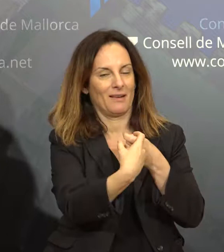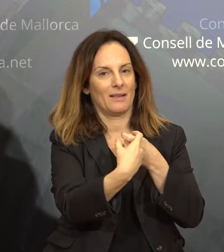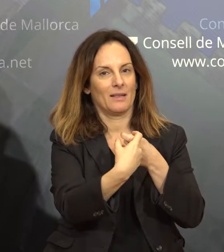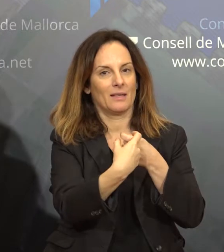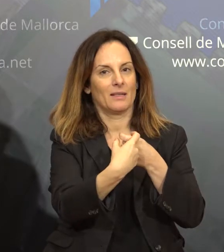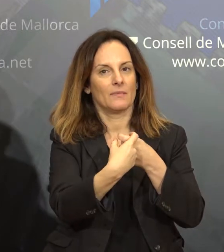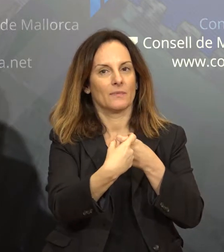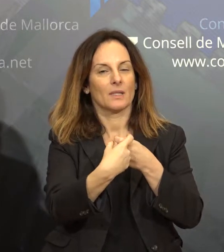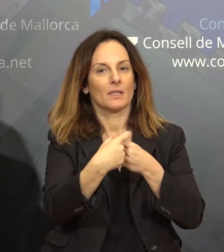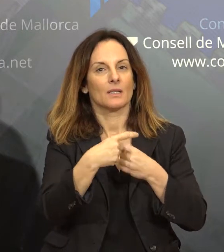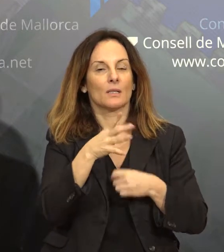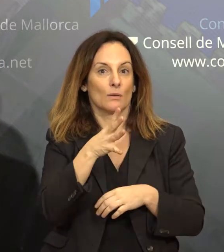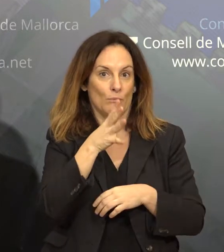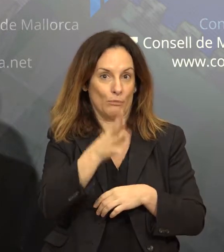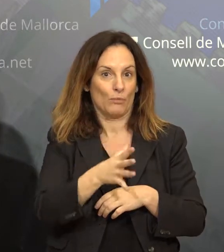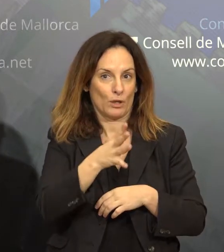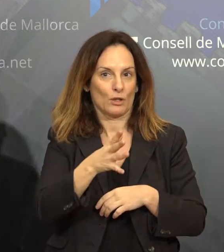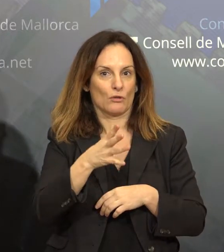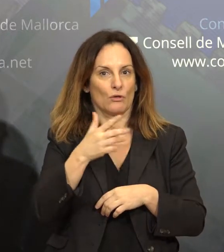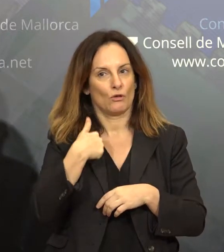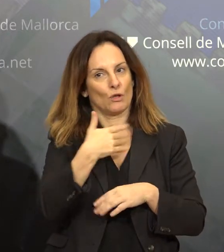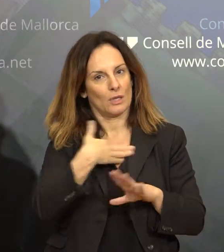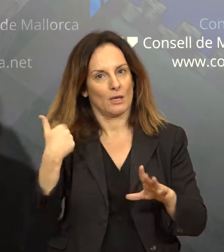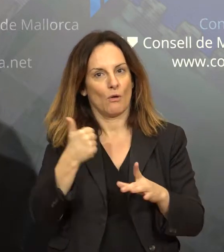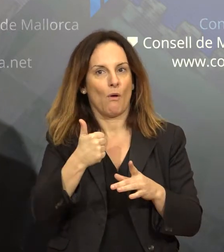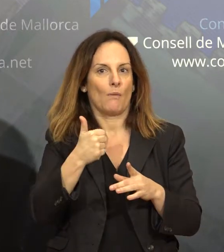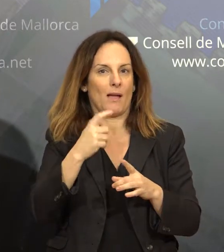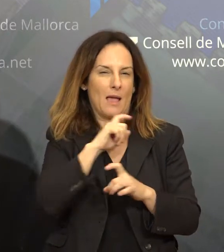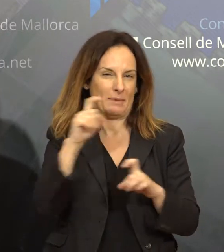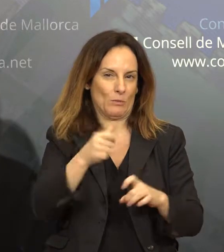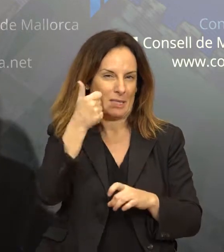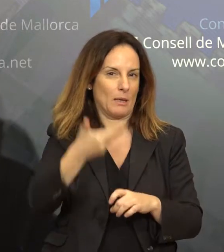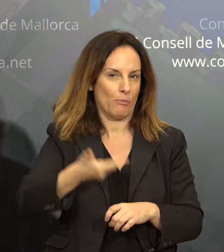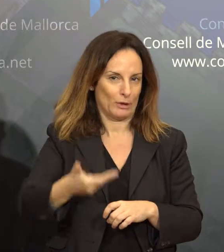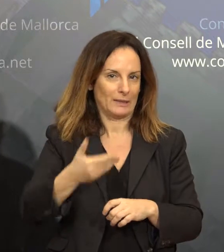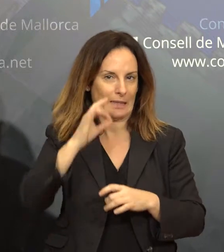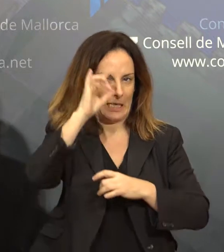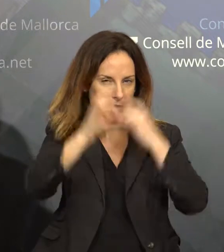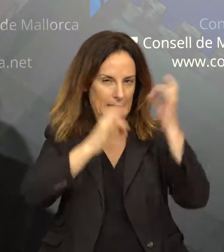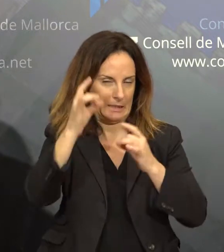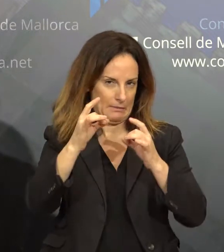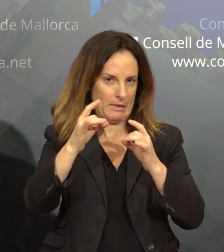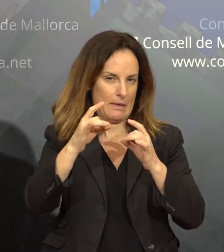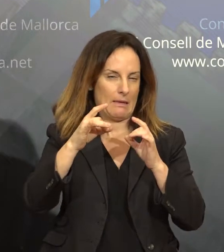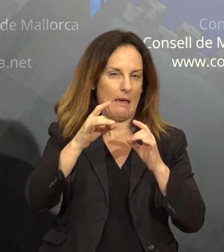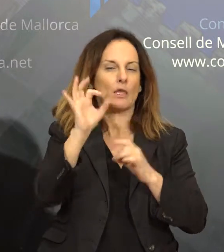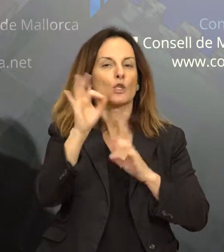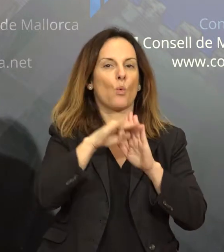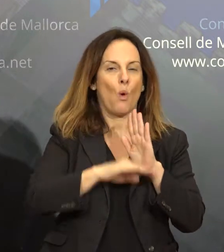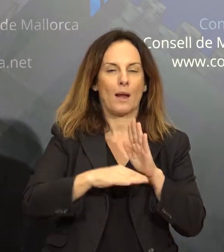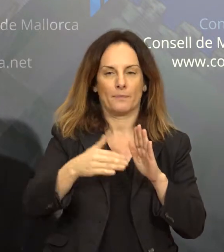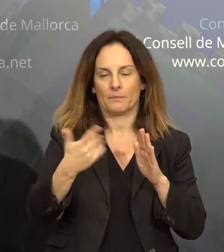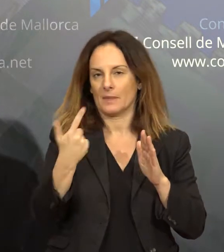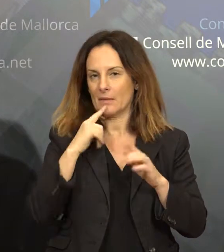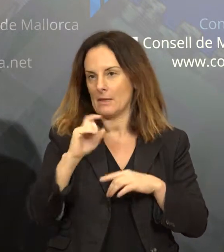vull destacar tota una sèrie d'activitats. Per una banda, vull remarcar que es posaran tota una sèrie de